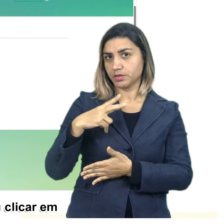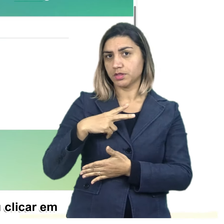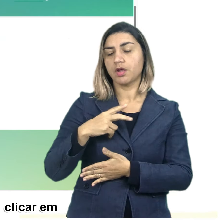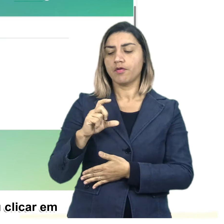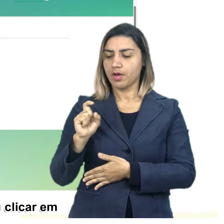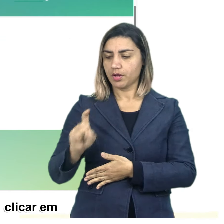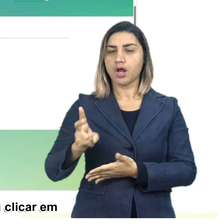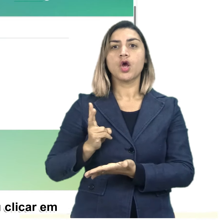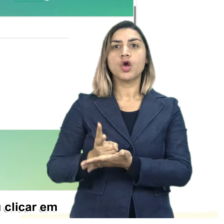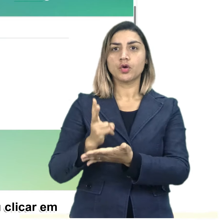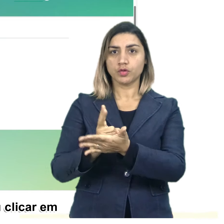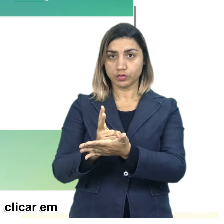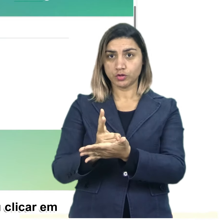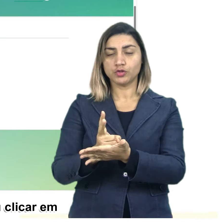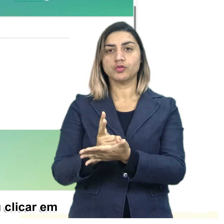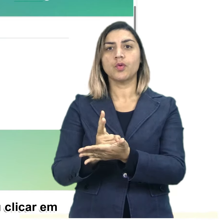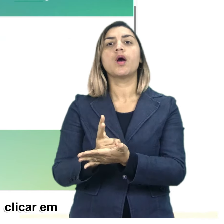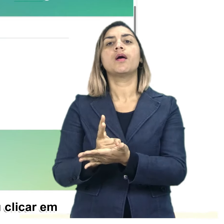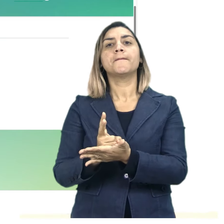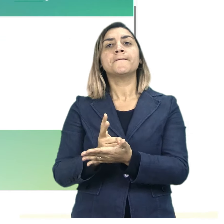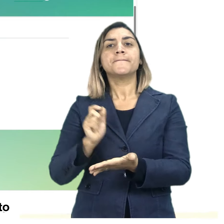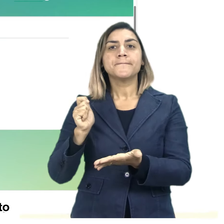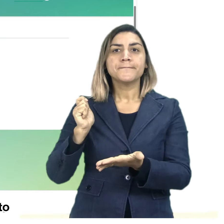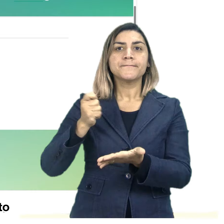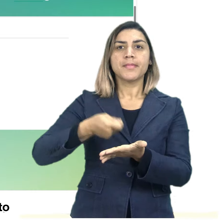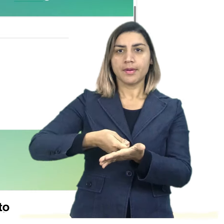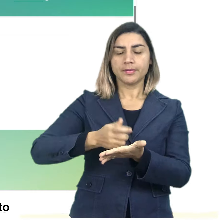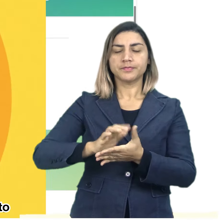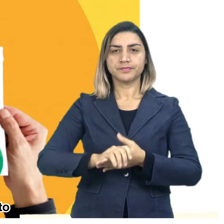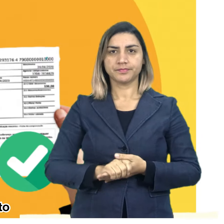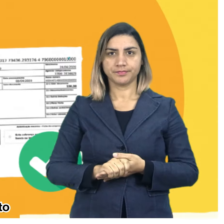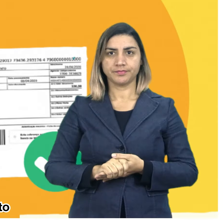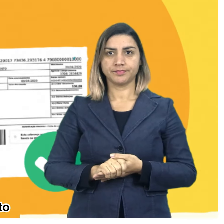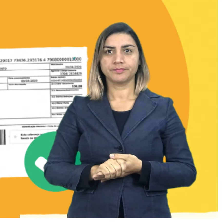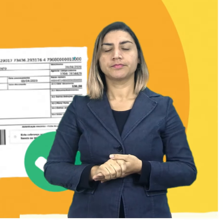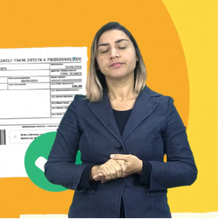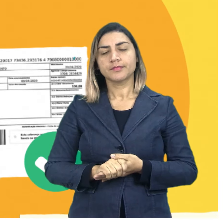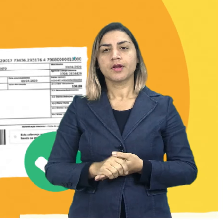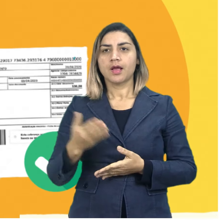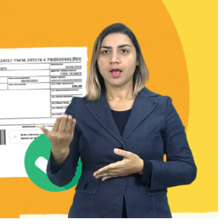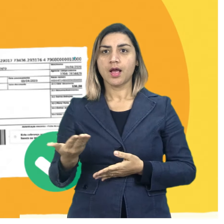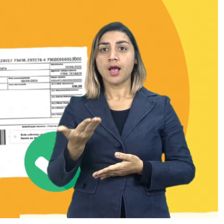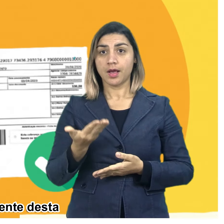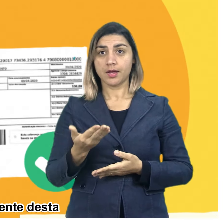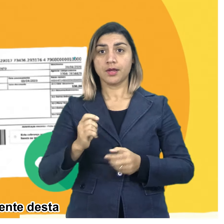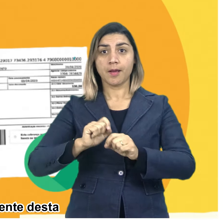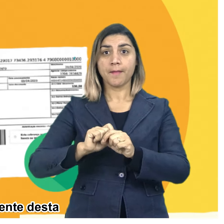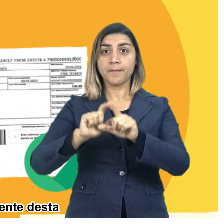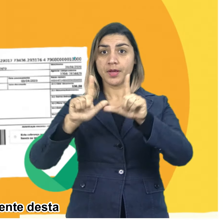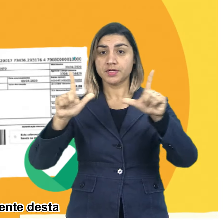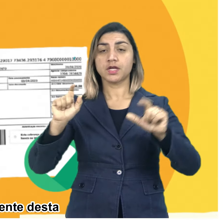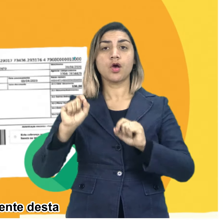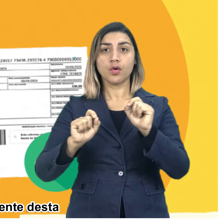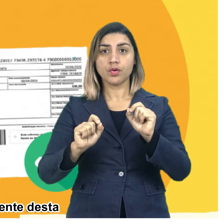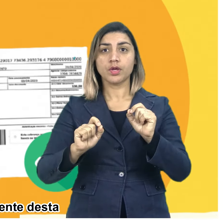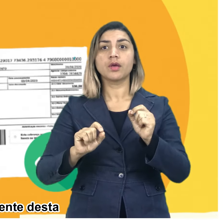informações de inscrição. E eu vou clicar em prosseguir para pagamento. Quando eu